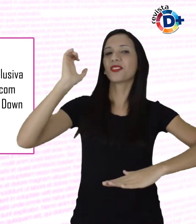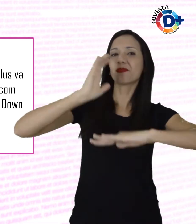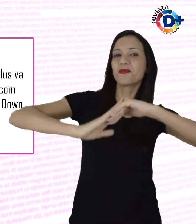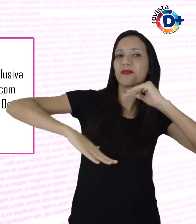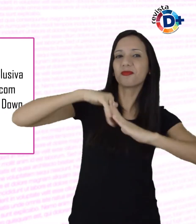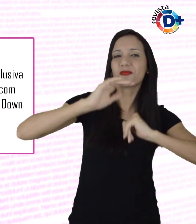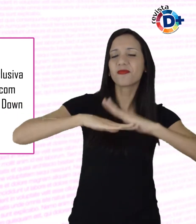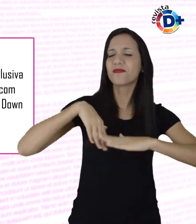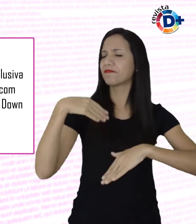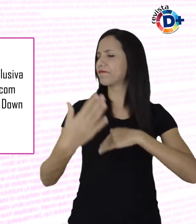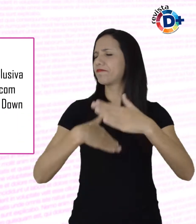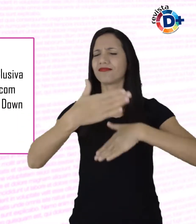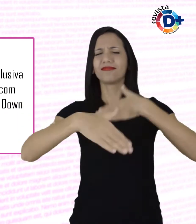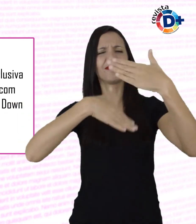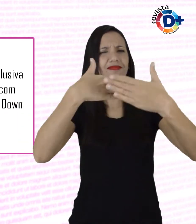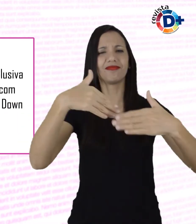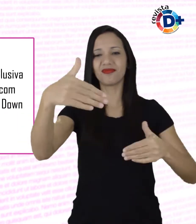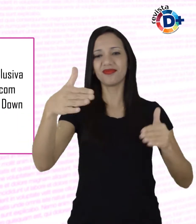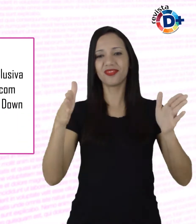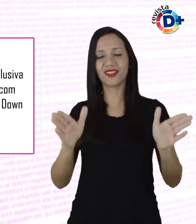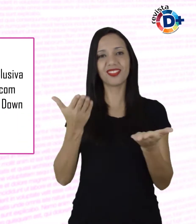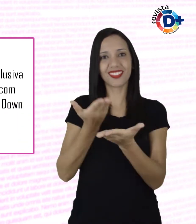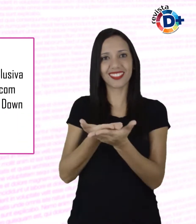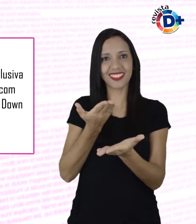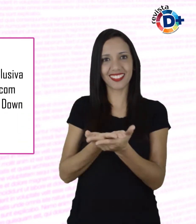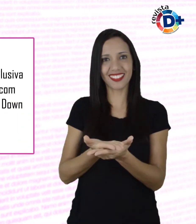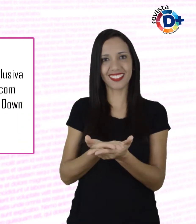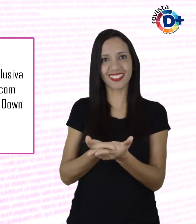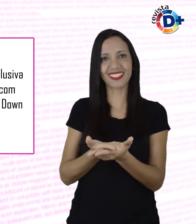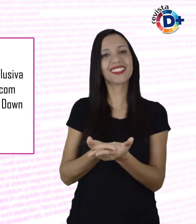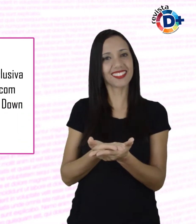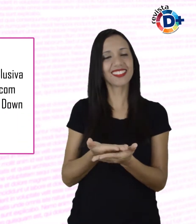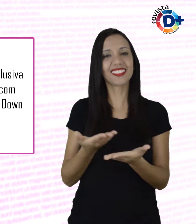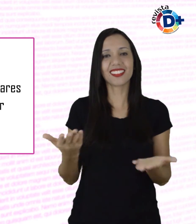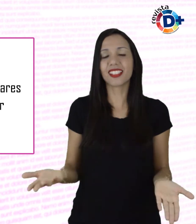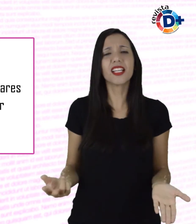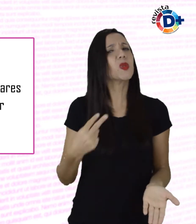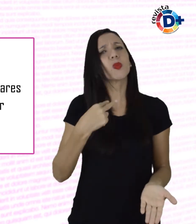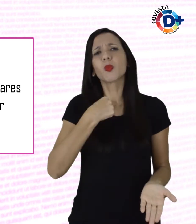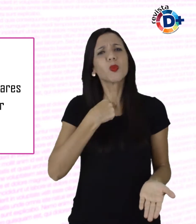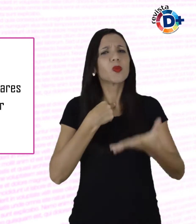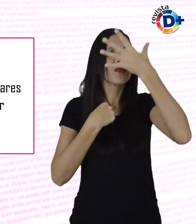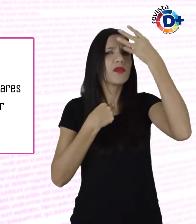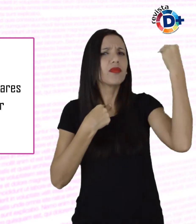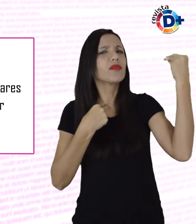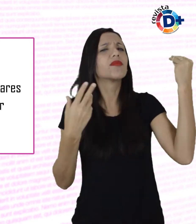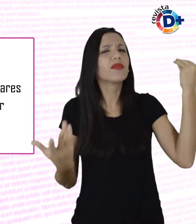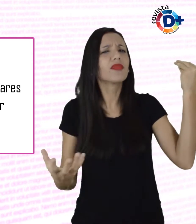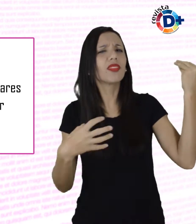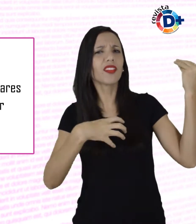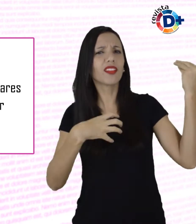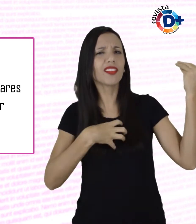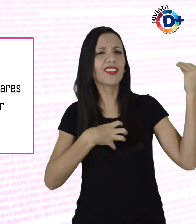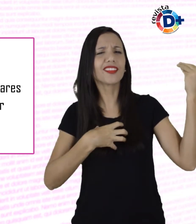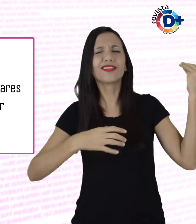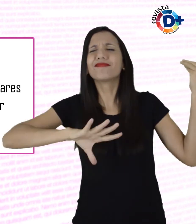desenvolvidas em sala de aula. Como não poderia deixar de ser, é com muito amor que lhe